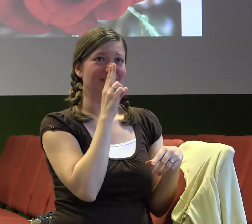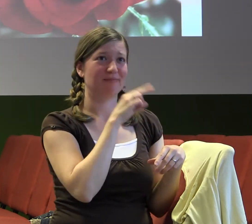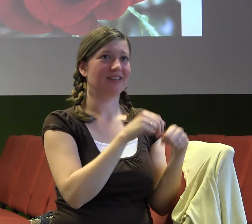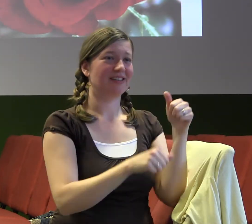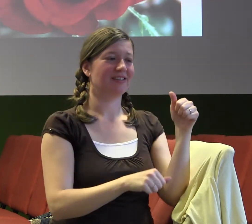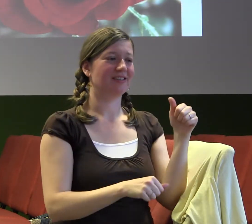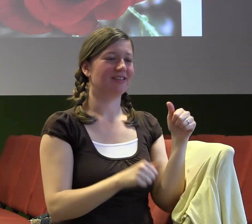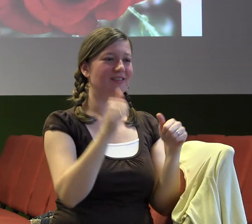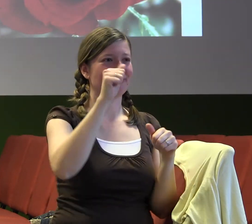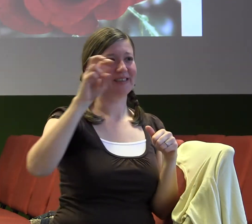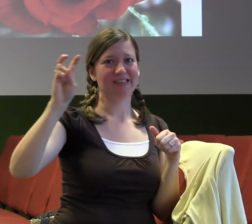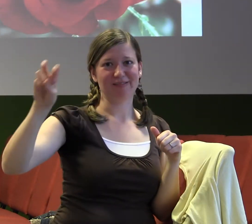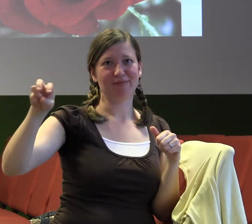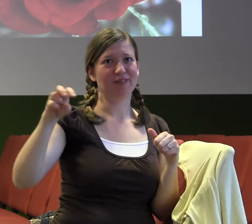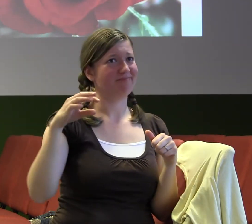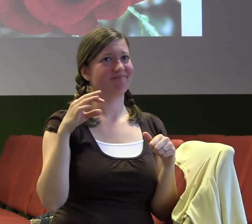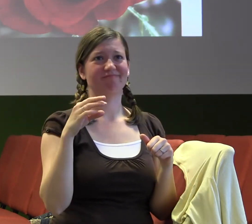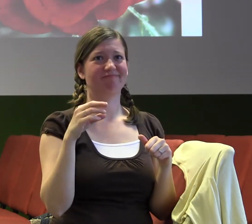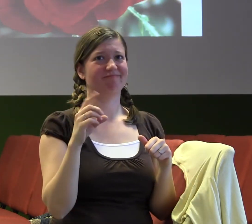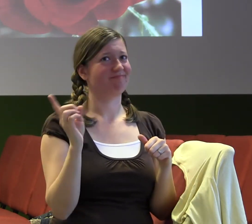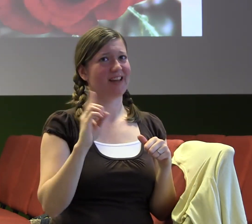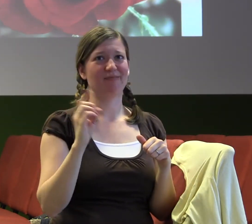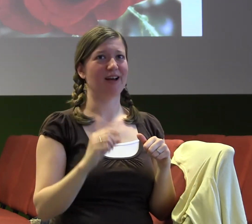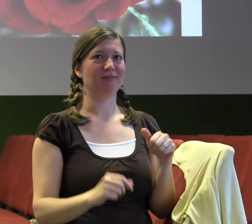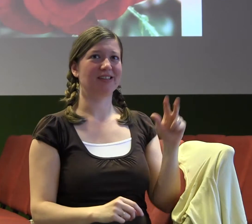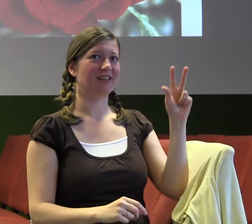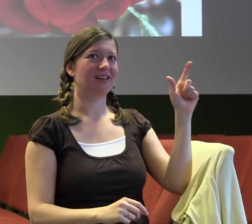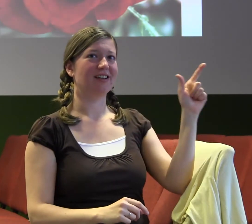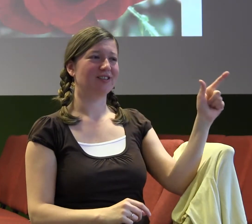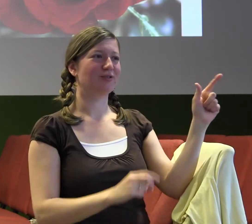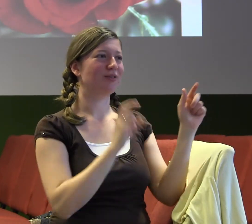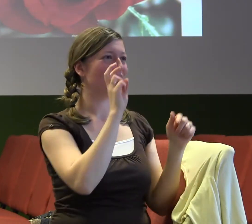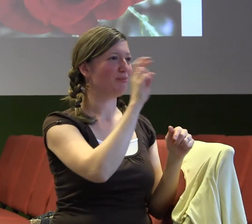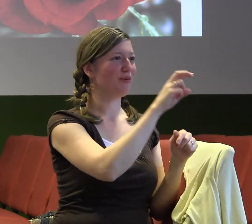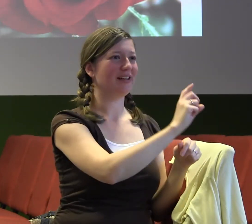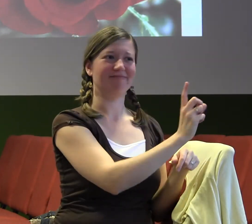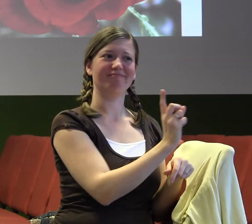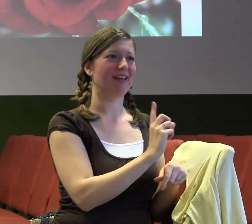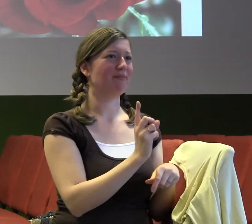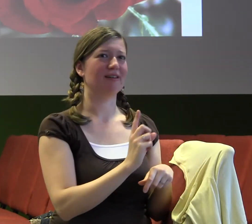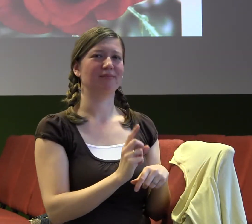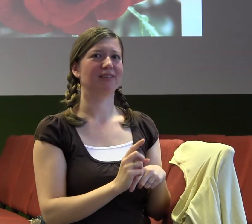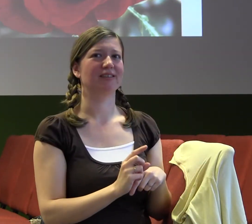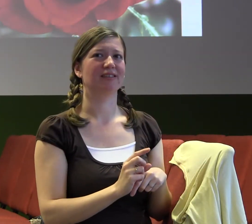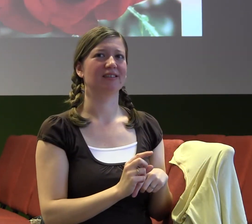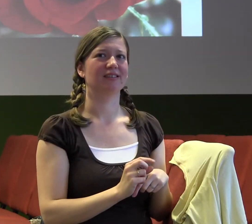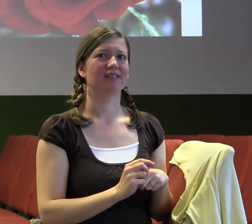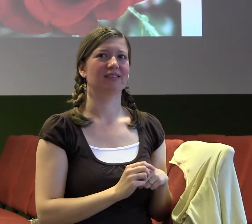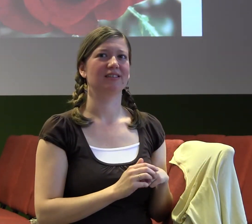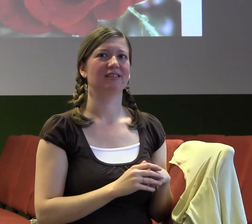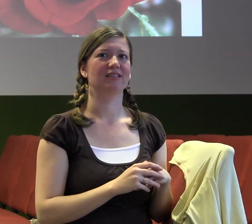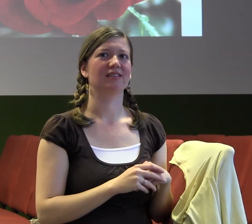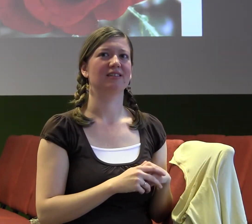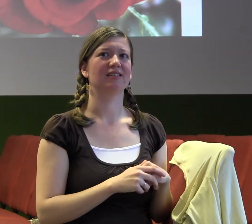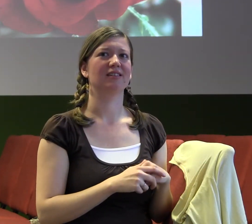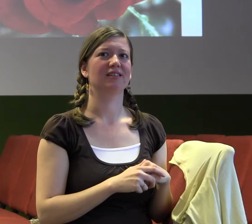A já bych chtěla říct, že práce ani studium nás samo o sobě nikdy neučiní šťastnými. I když jsme k